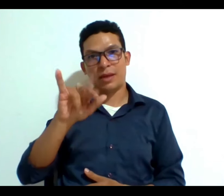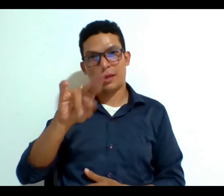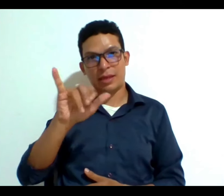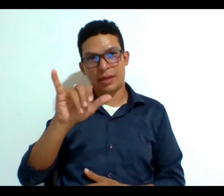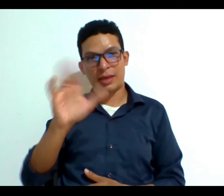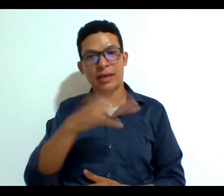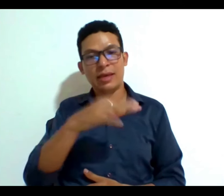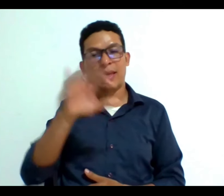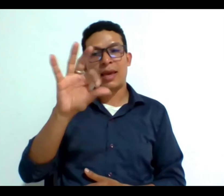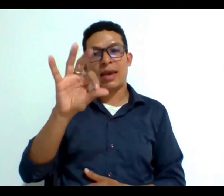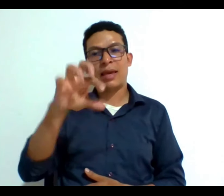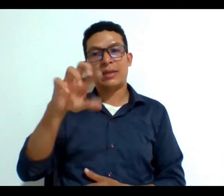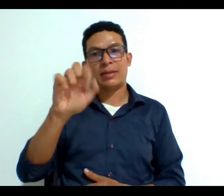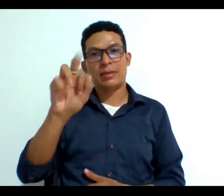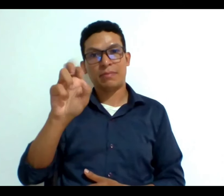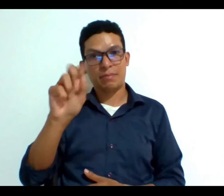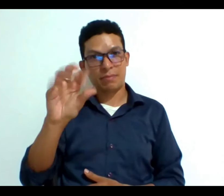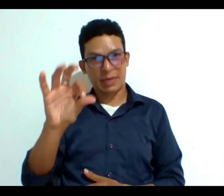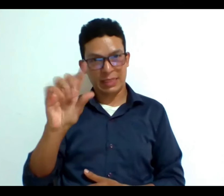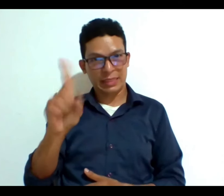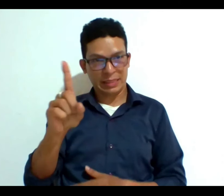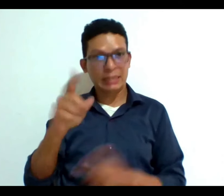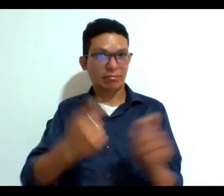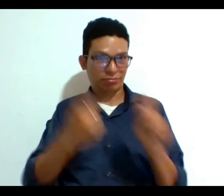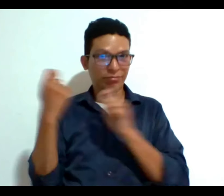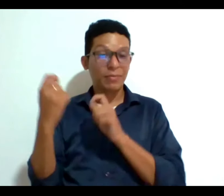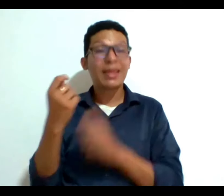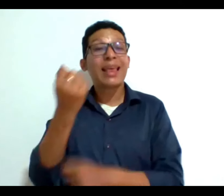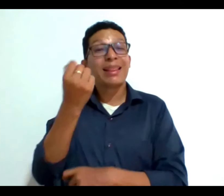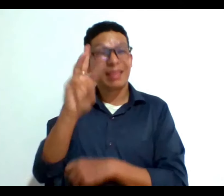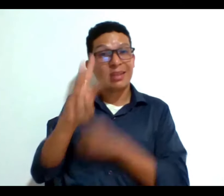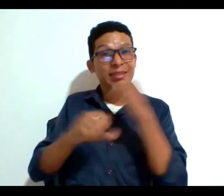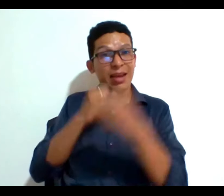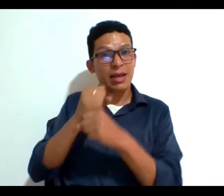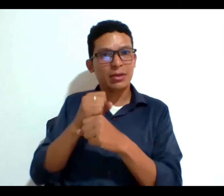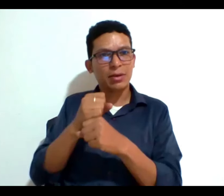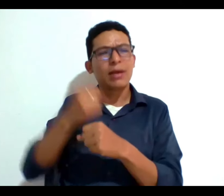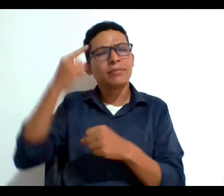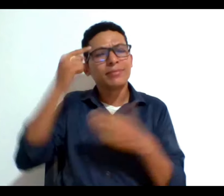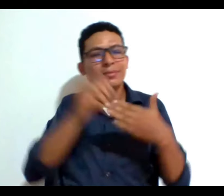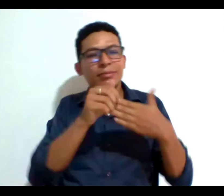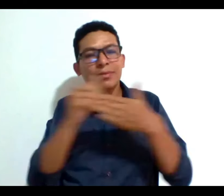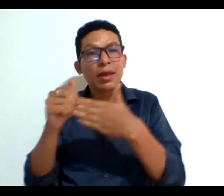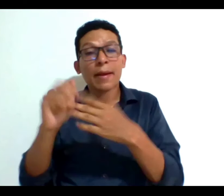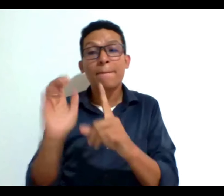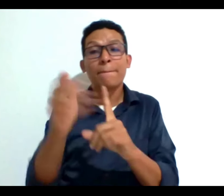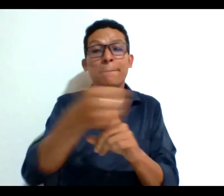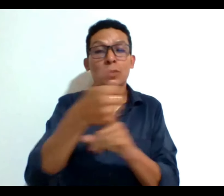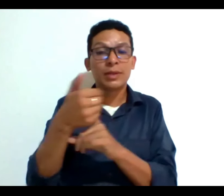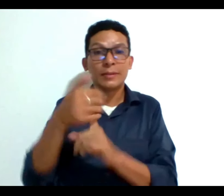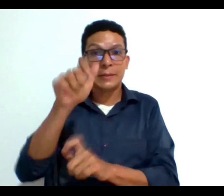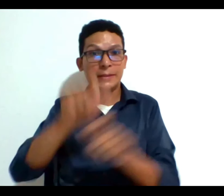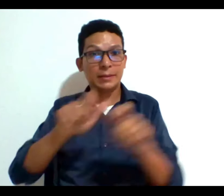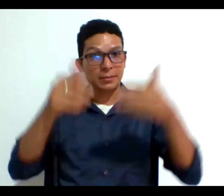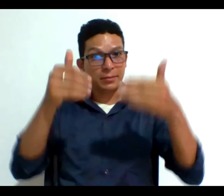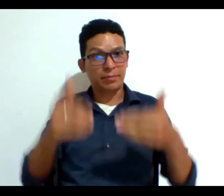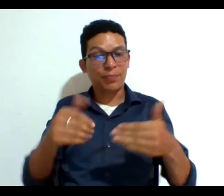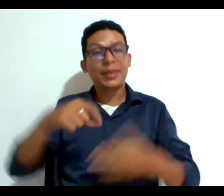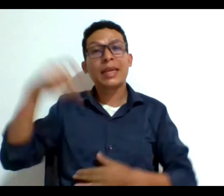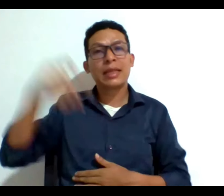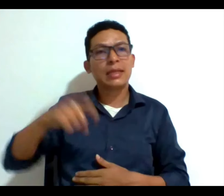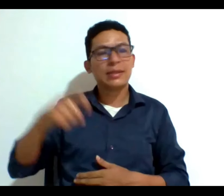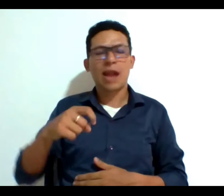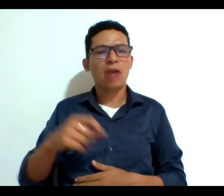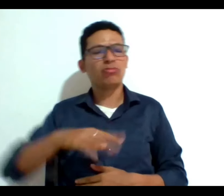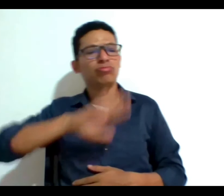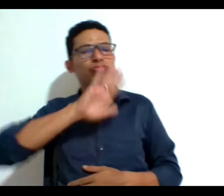años y bajo ese modelo se pensaba que para proteger a las personas con discapacidad era necesario removerle